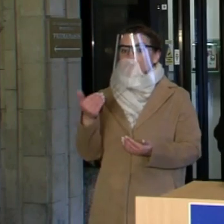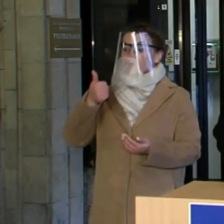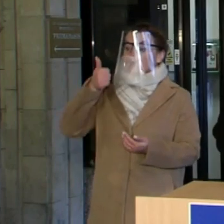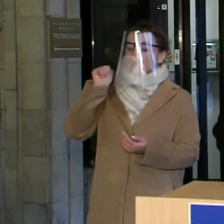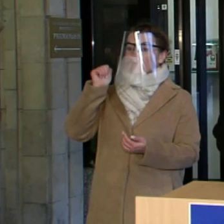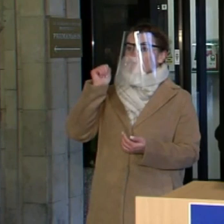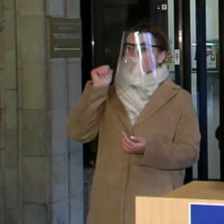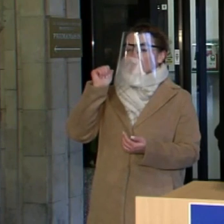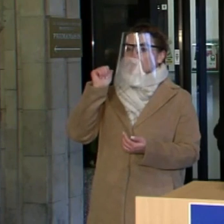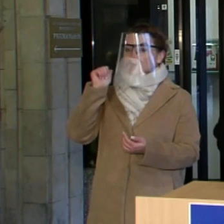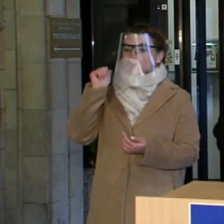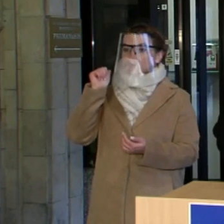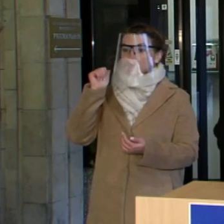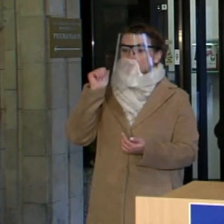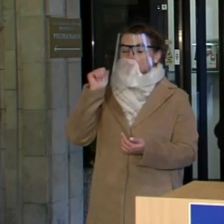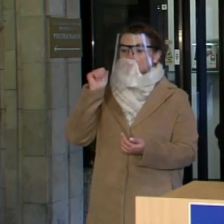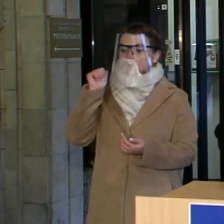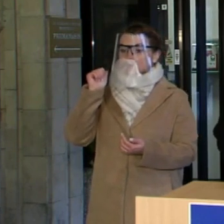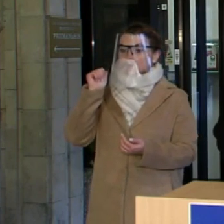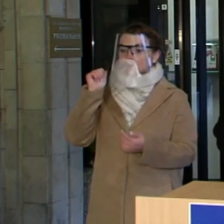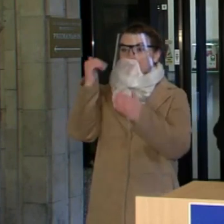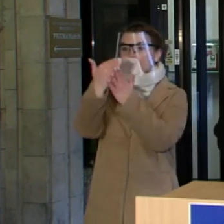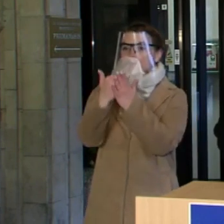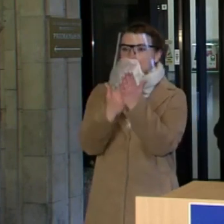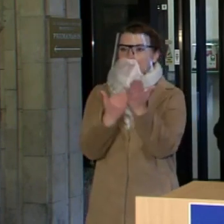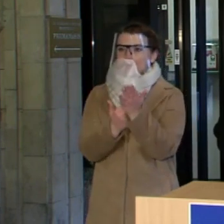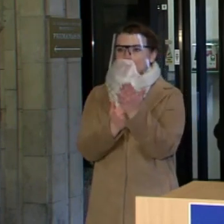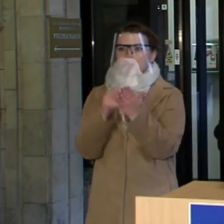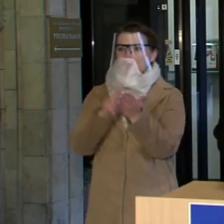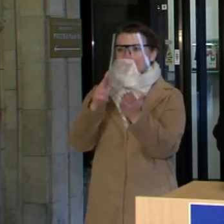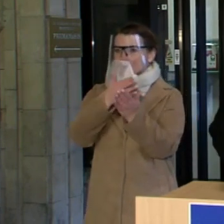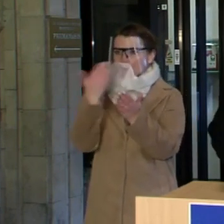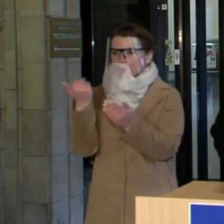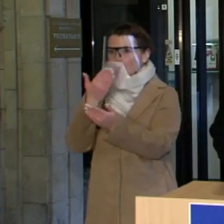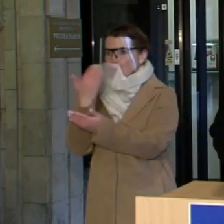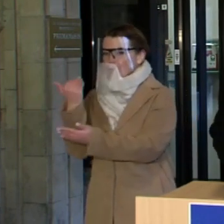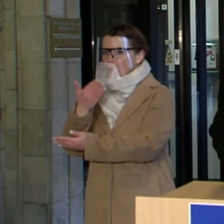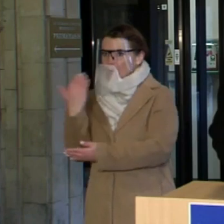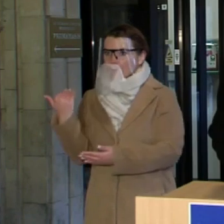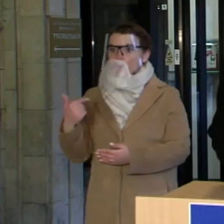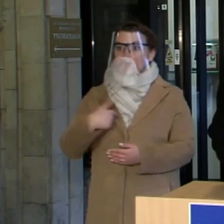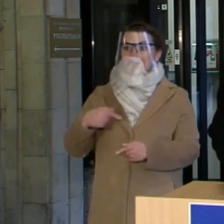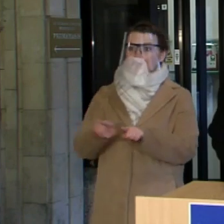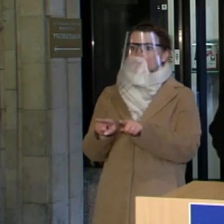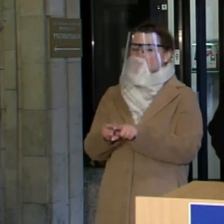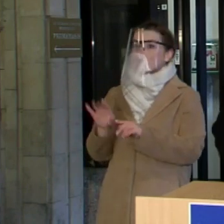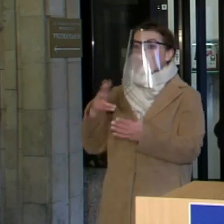vakar buvo nepriimti kai kurie įstatymai, kurie veikiausiai būtų susilaukia mano veto.